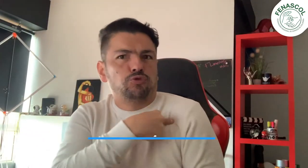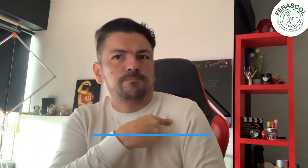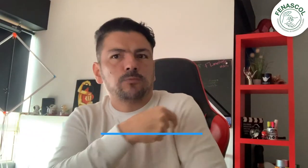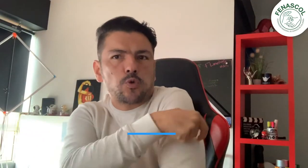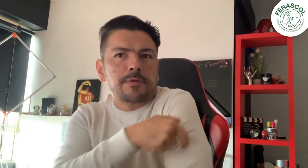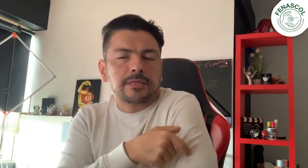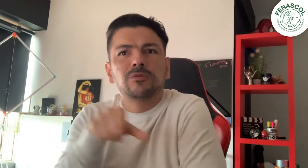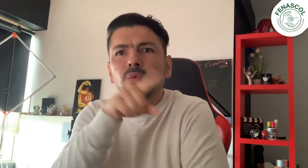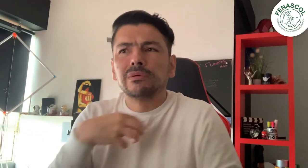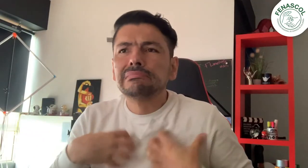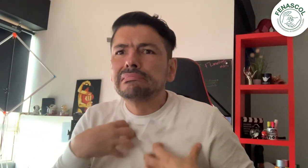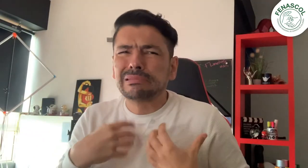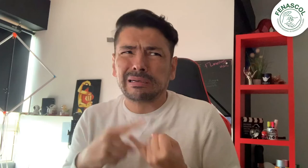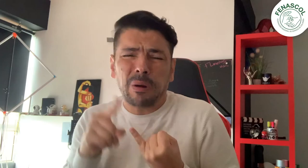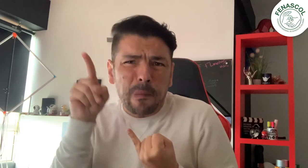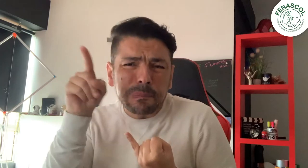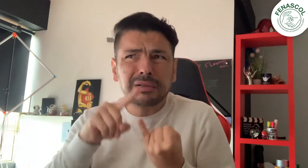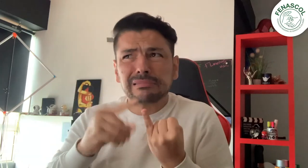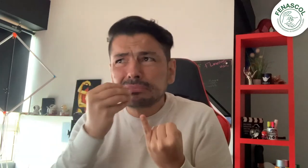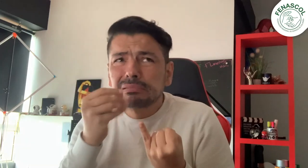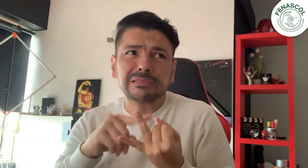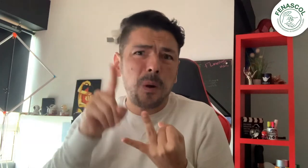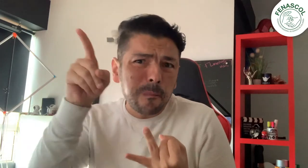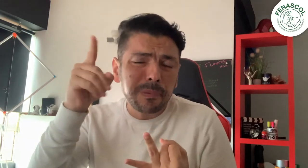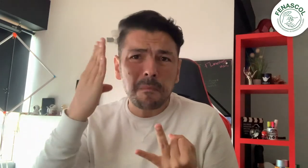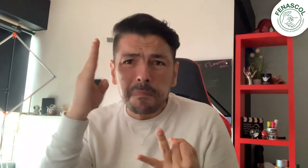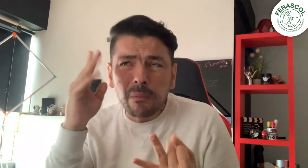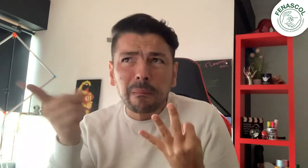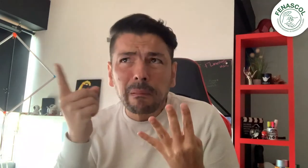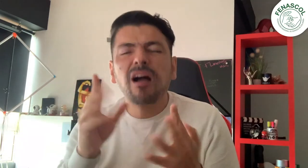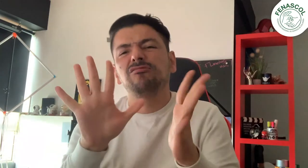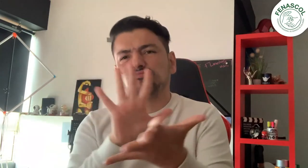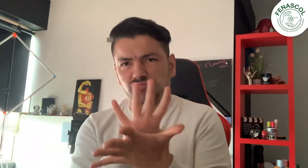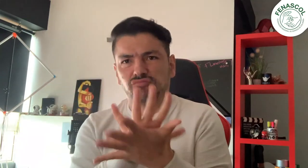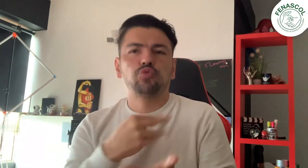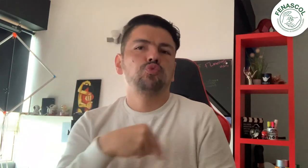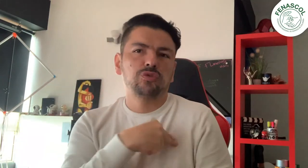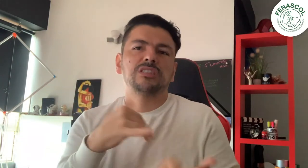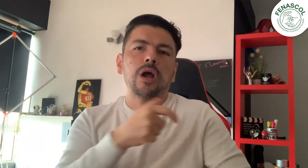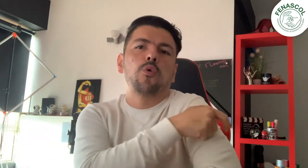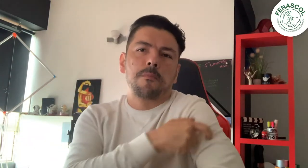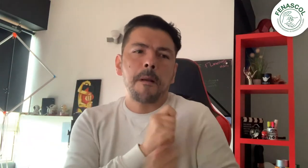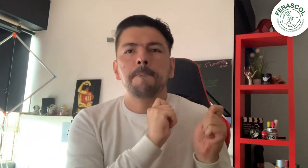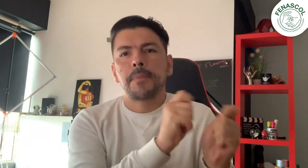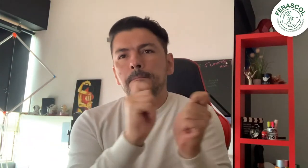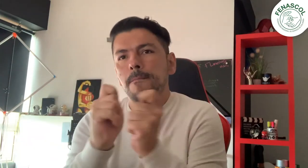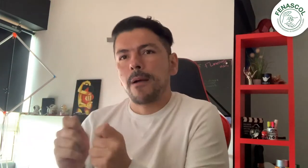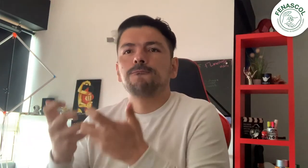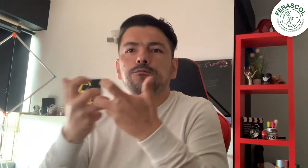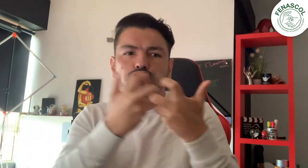También el comité se está organizando logísticamente para orientar a los asistentes sobre la ubicación de baños cercanos, lugares